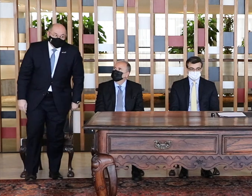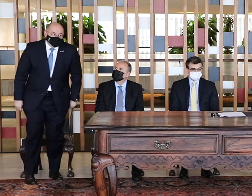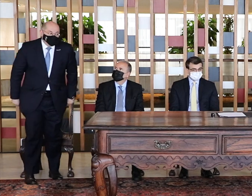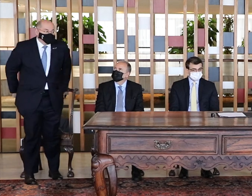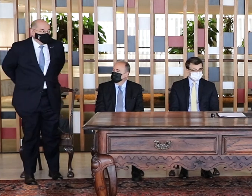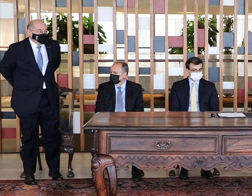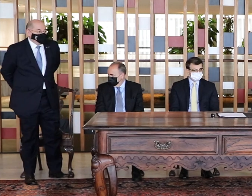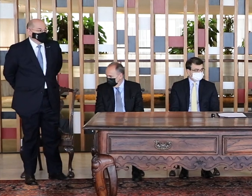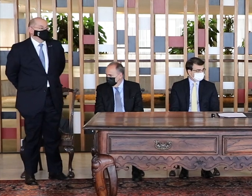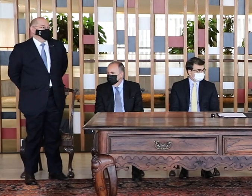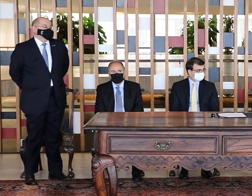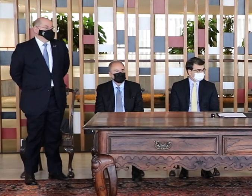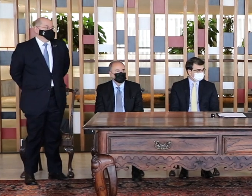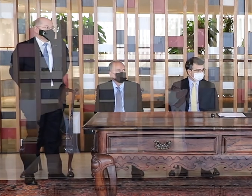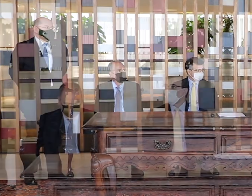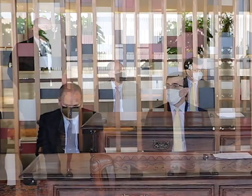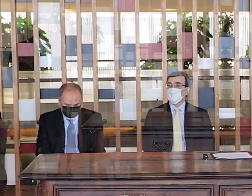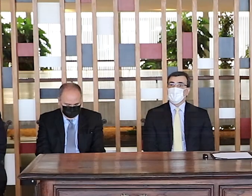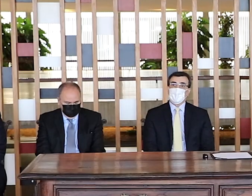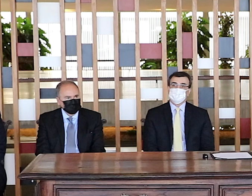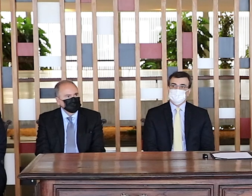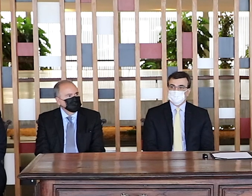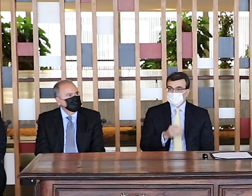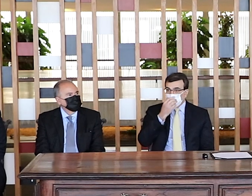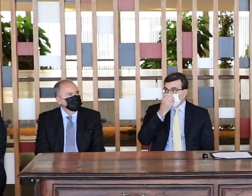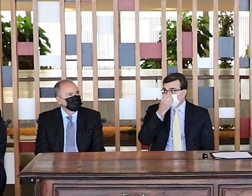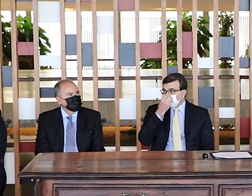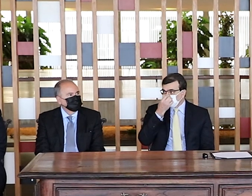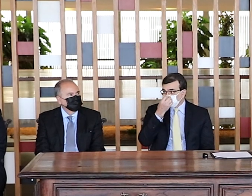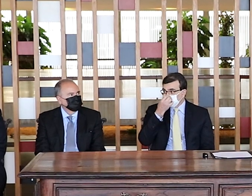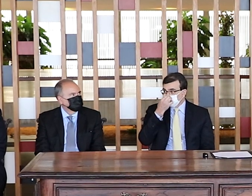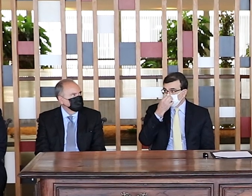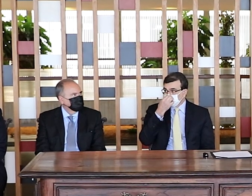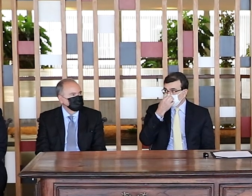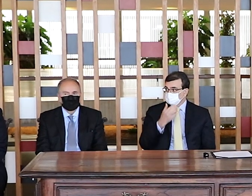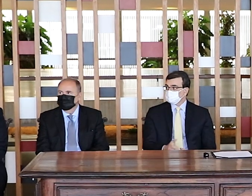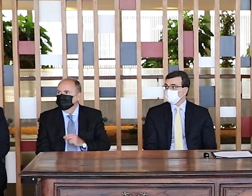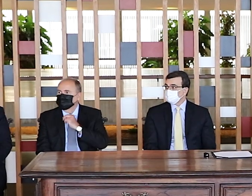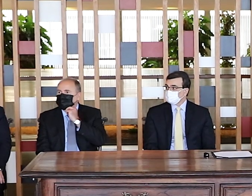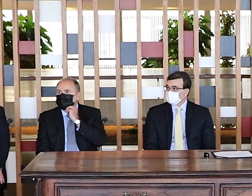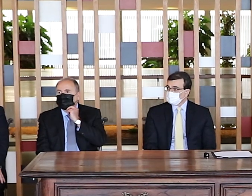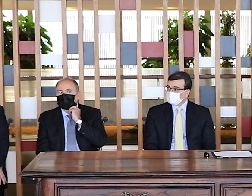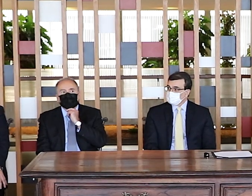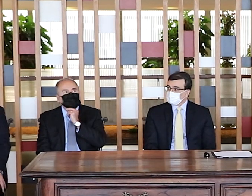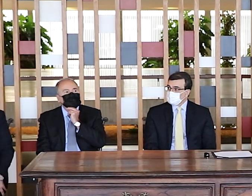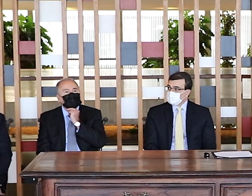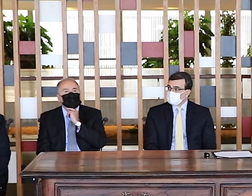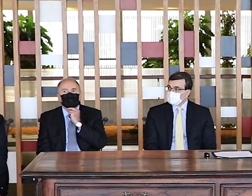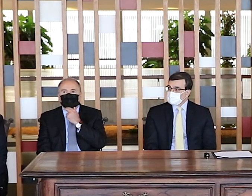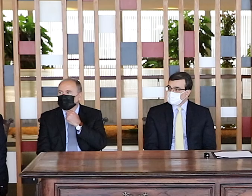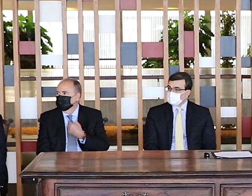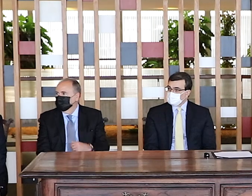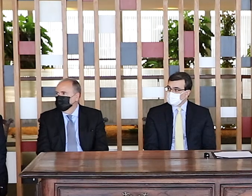Souto Pestana, assinam convênio de cooperação técnica e financeira entre a Agência